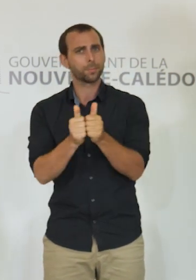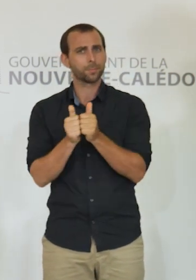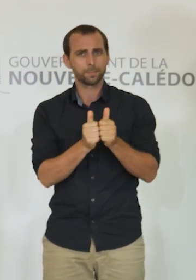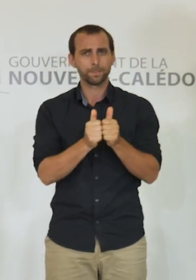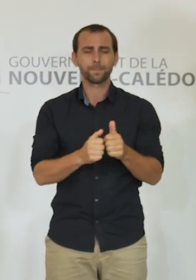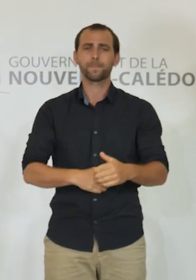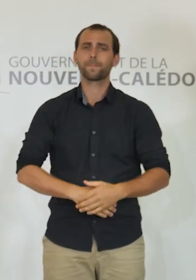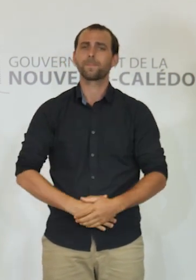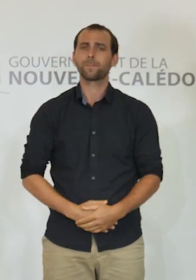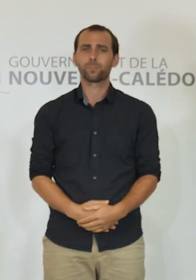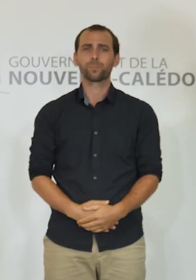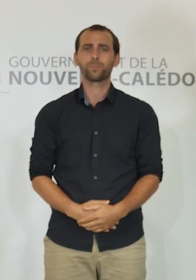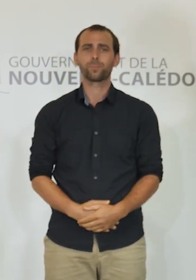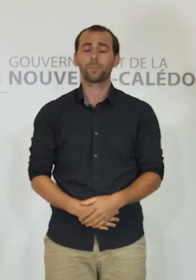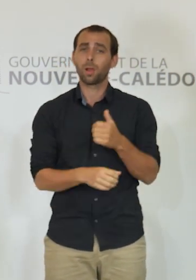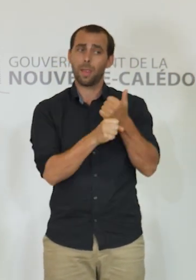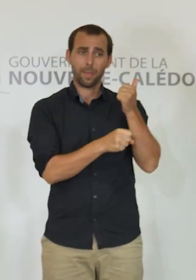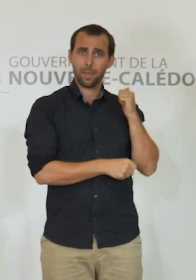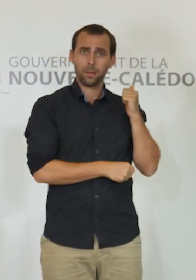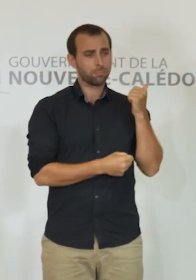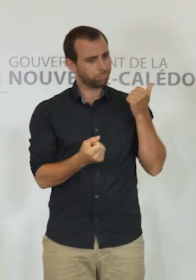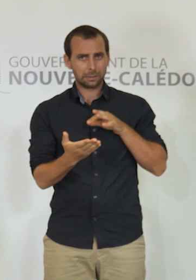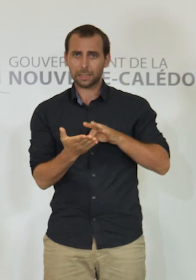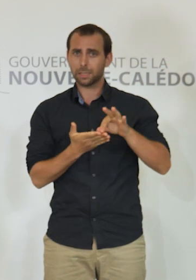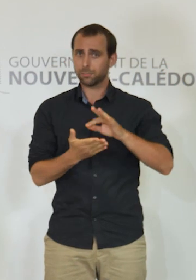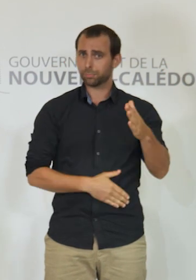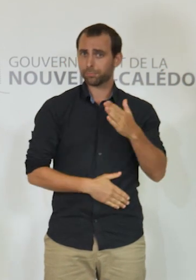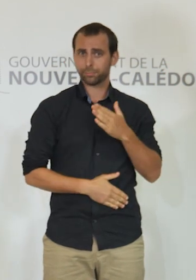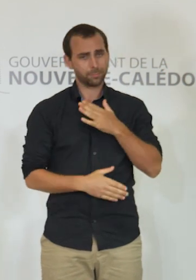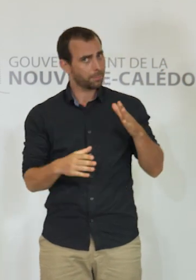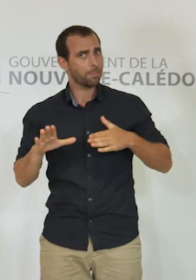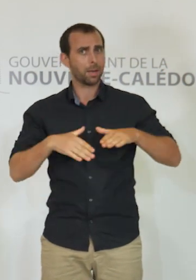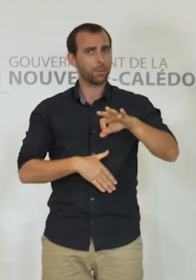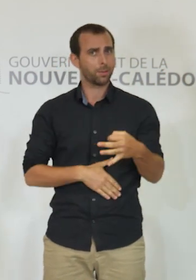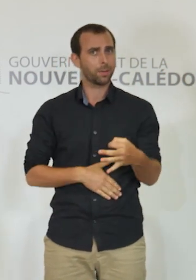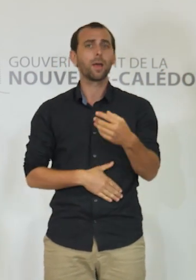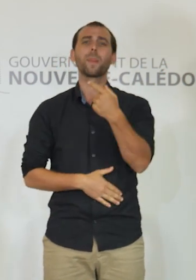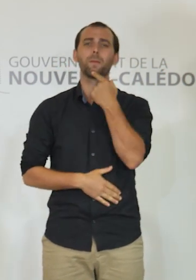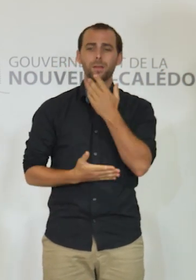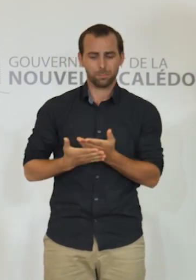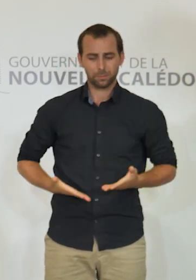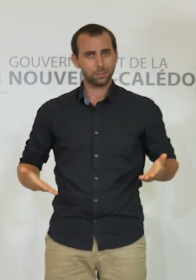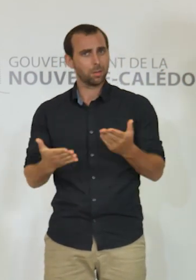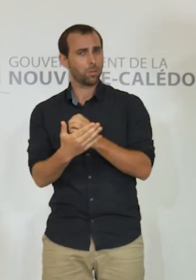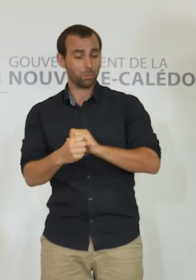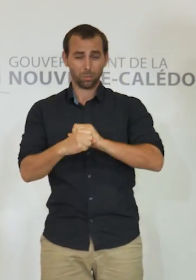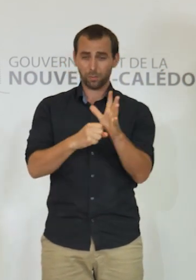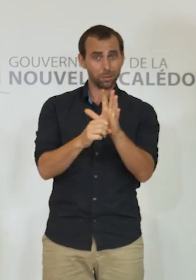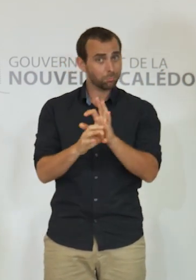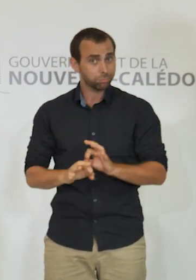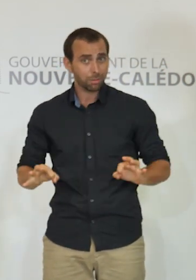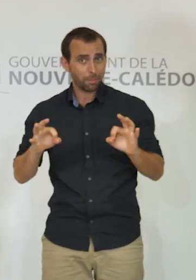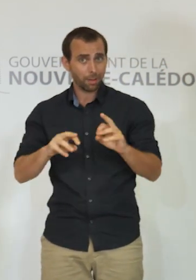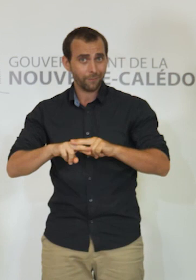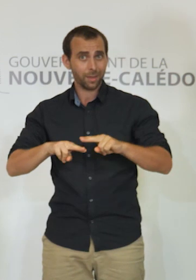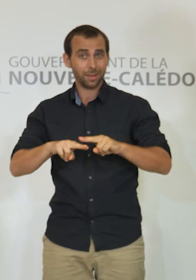L'année dernière, notre stratégie a porté ses fruits. Notre caractère Covid-free, presque unique au monde, nous